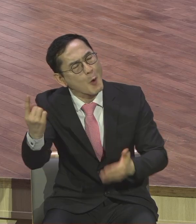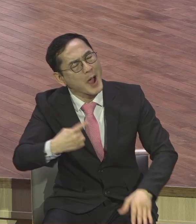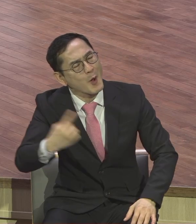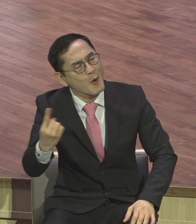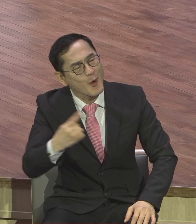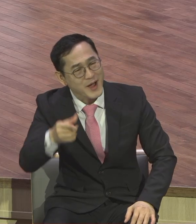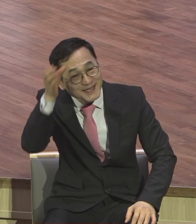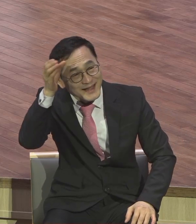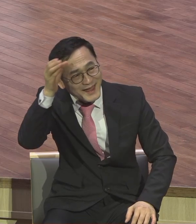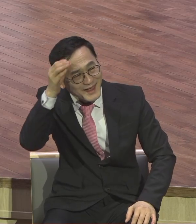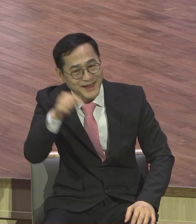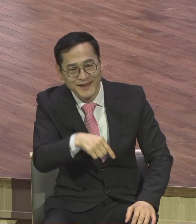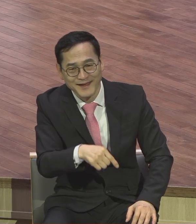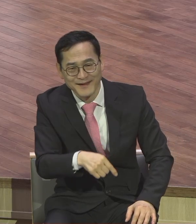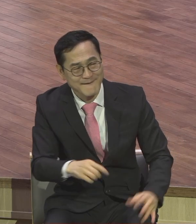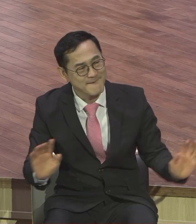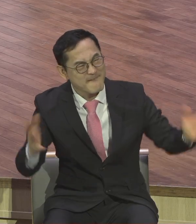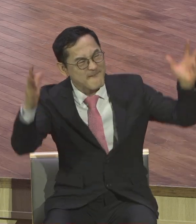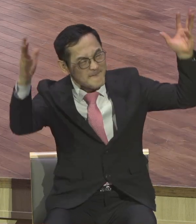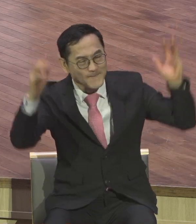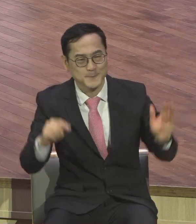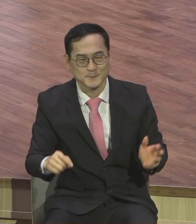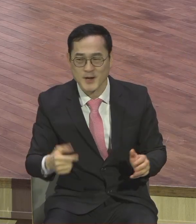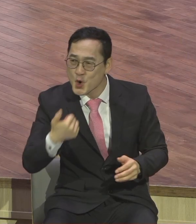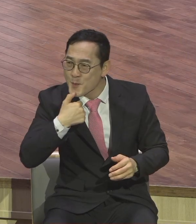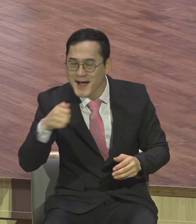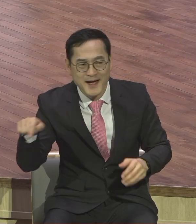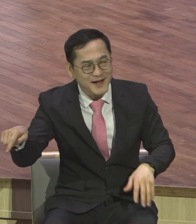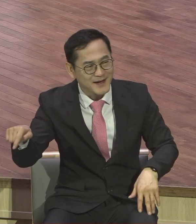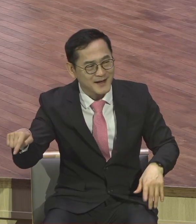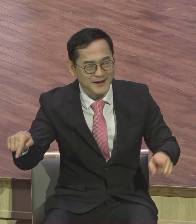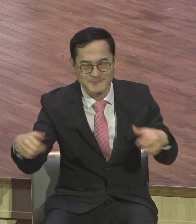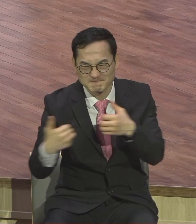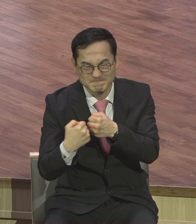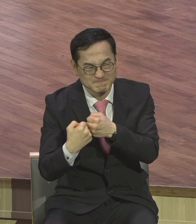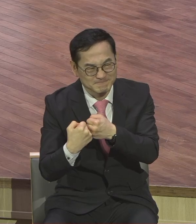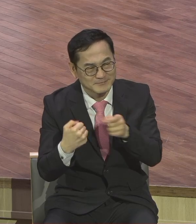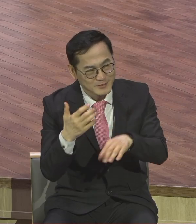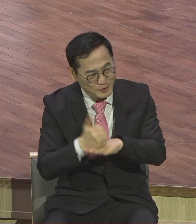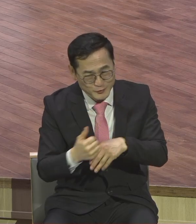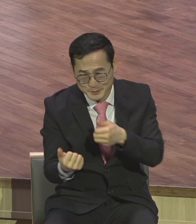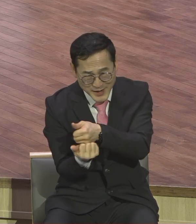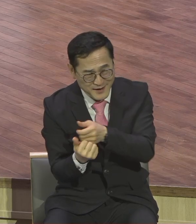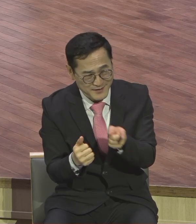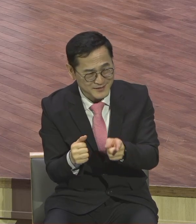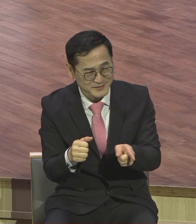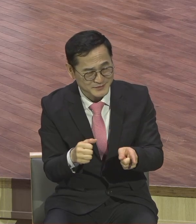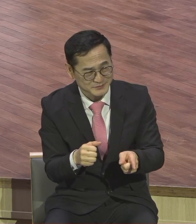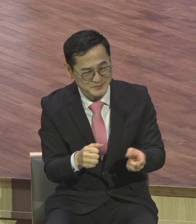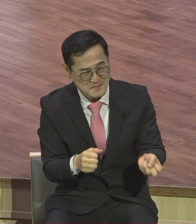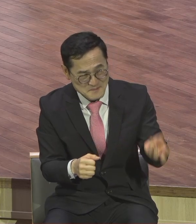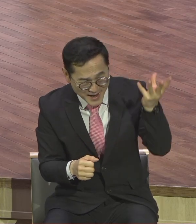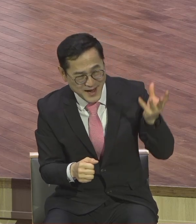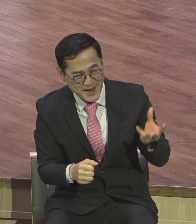잡혀 죄인이 된단 말이에요 죄수가 된단 말이에요 돌려내서 예수를 십자에 못 박으라고 호산나